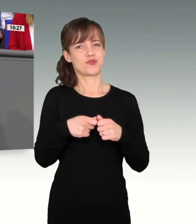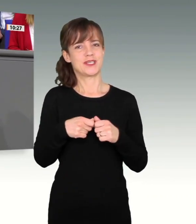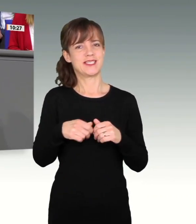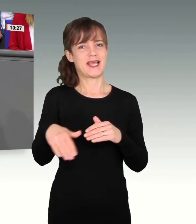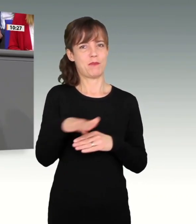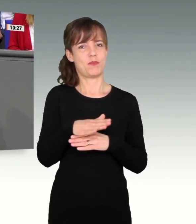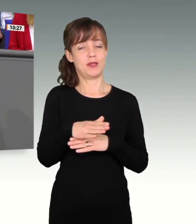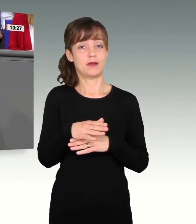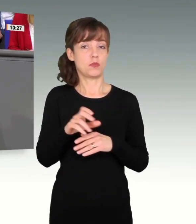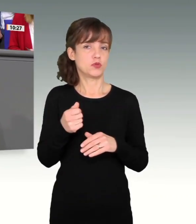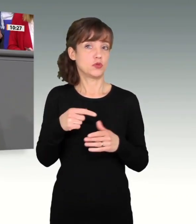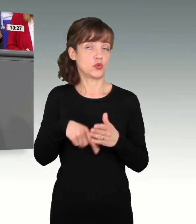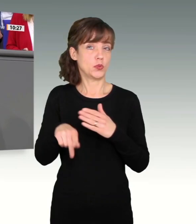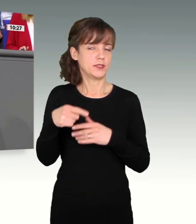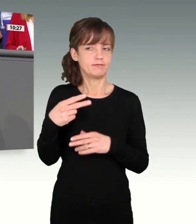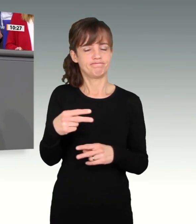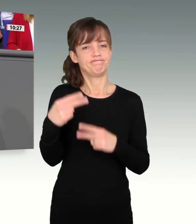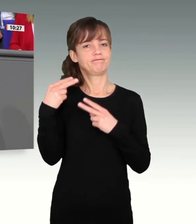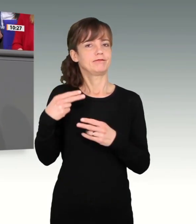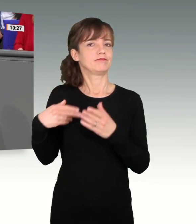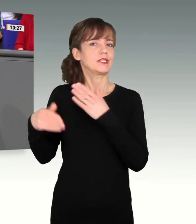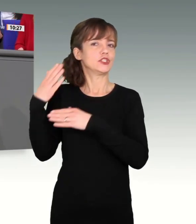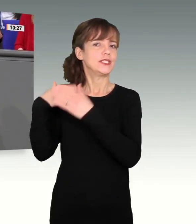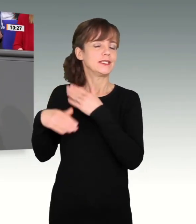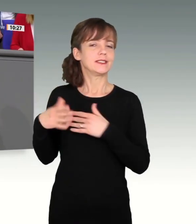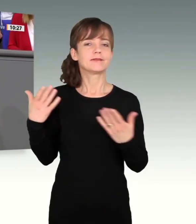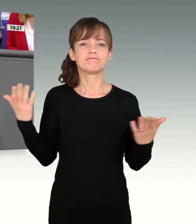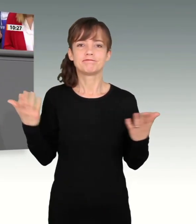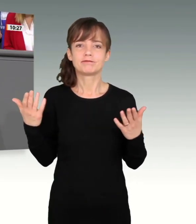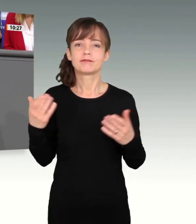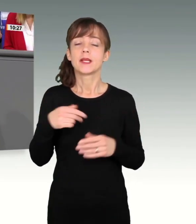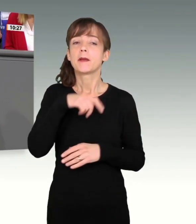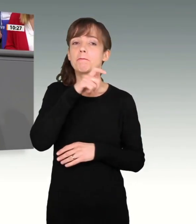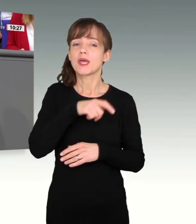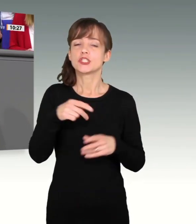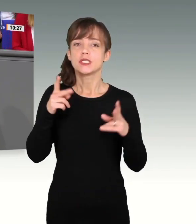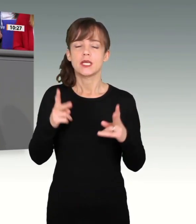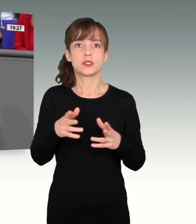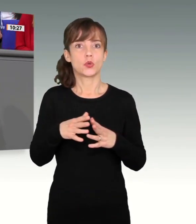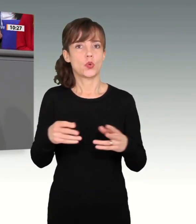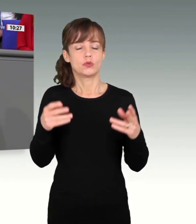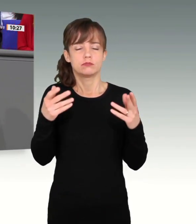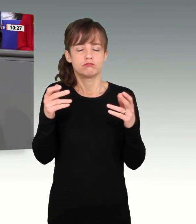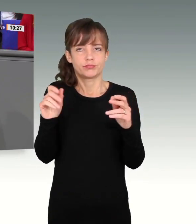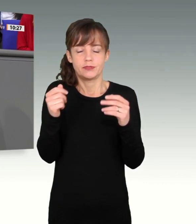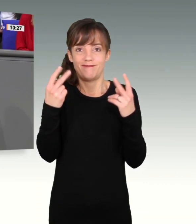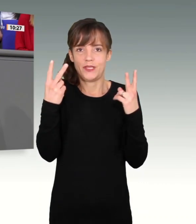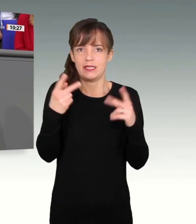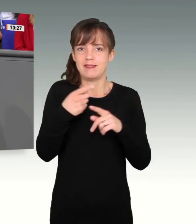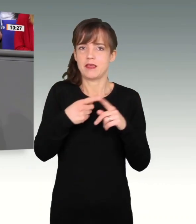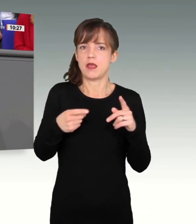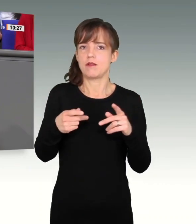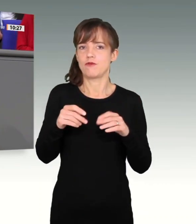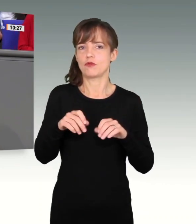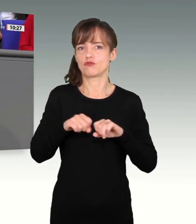dem Hintergrund unserer Geschichte Menschenrechte aus gutem Grund zu einem Teil unserer Staatsräson gemacht hat.